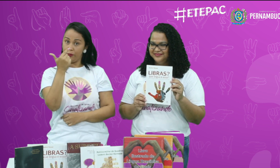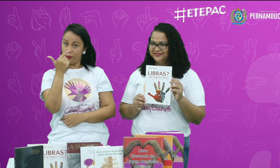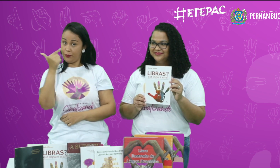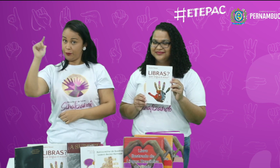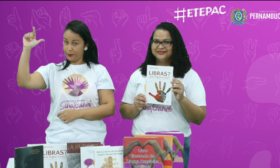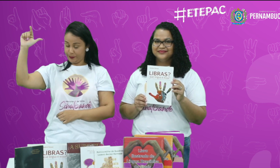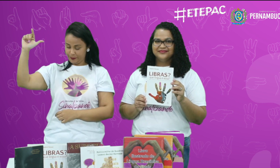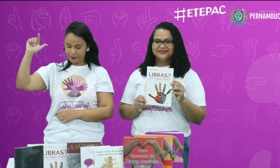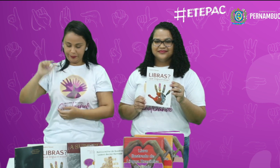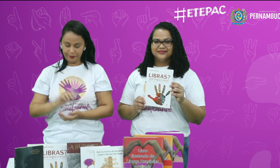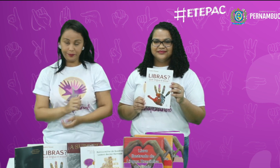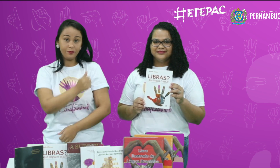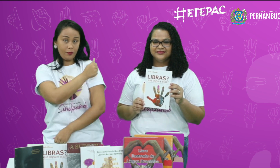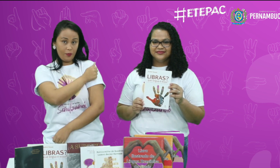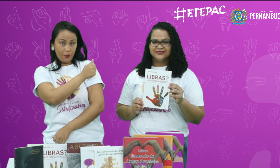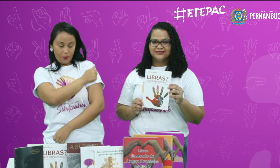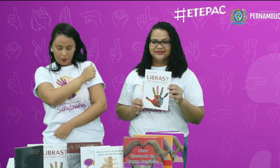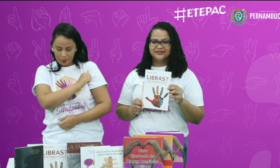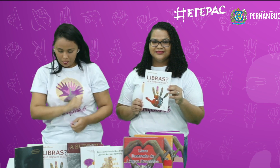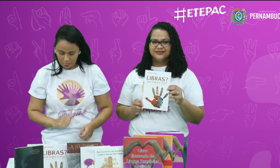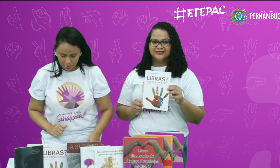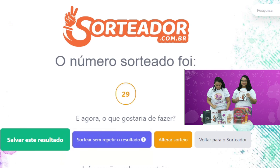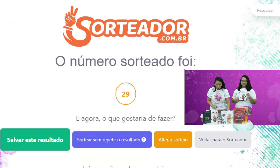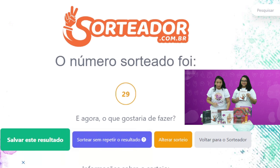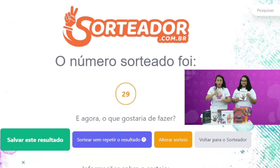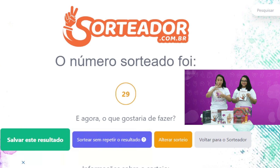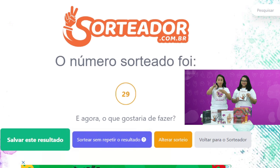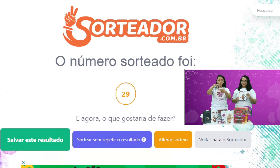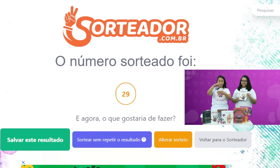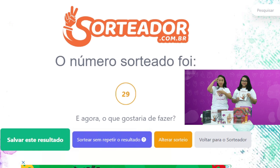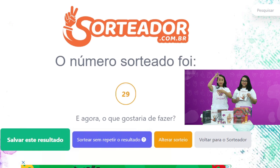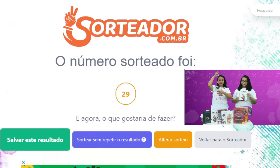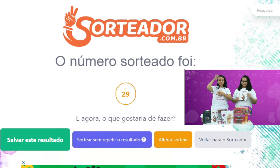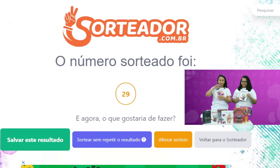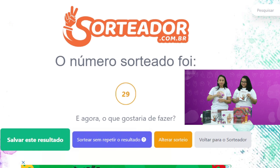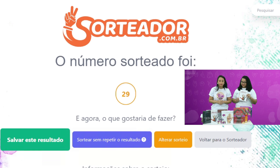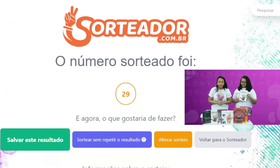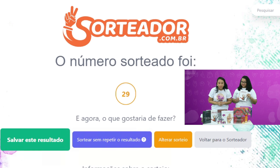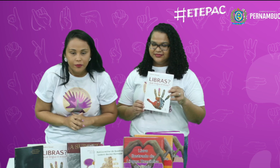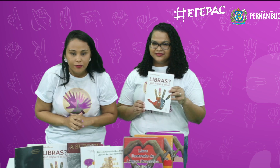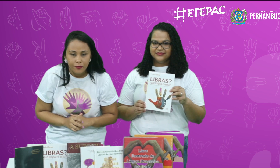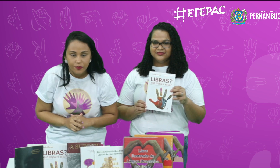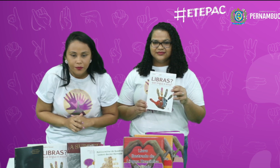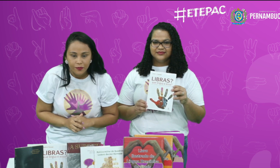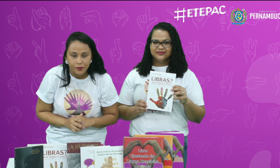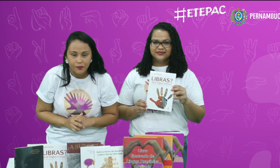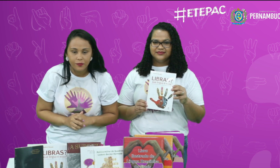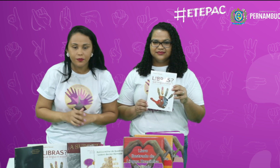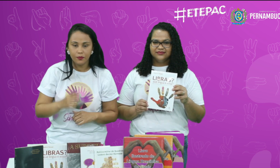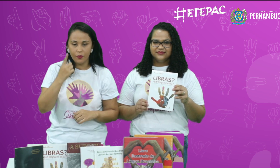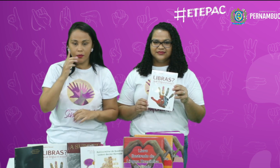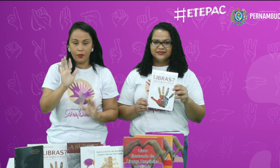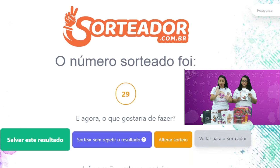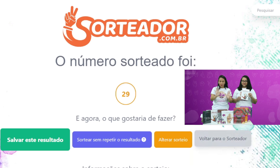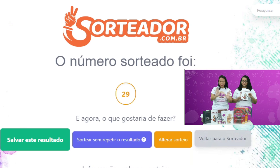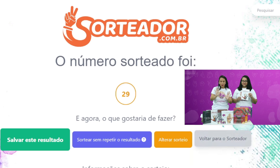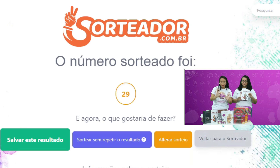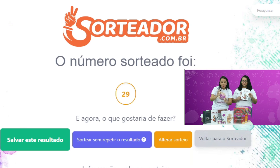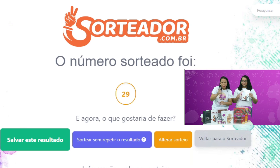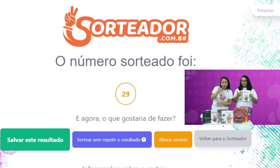Outro... Vamos ver outro aluno. Outro sorteado. Outro